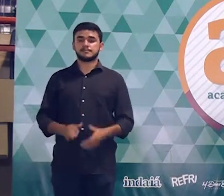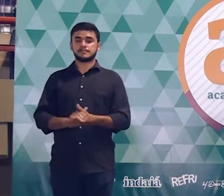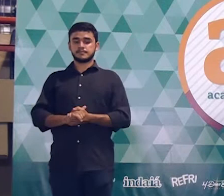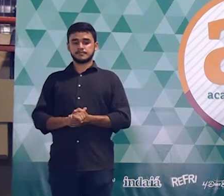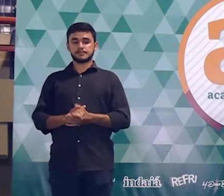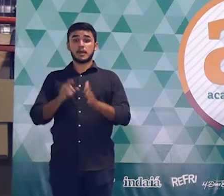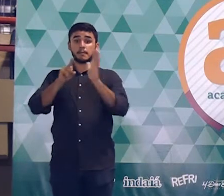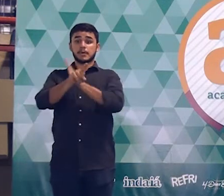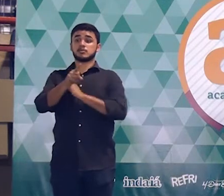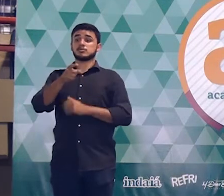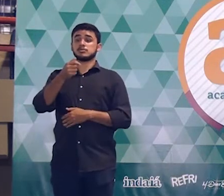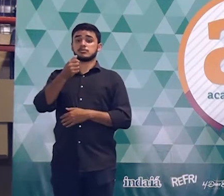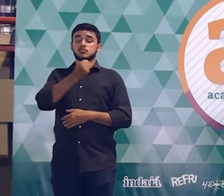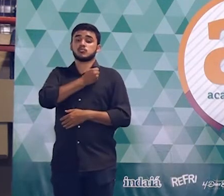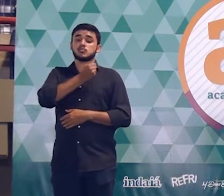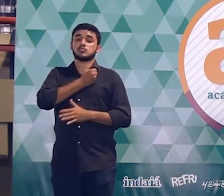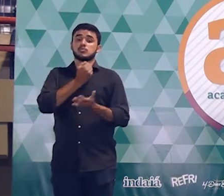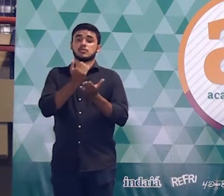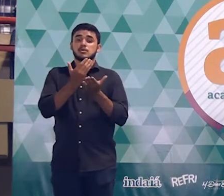questão, tá?